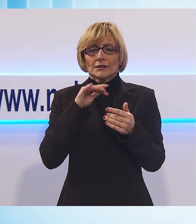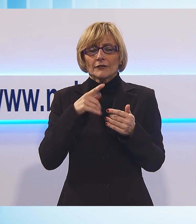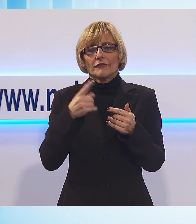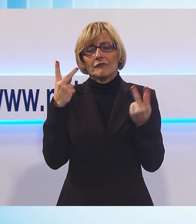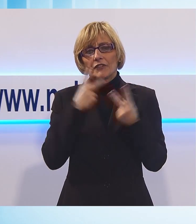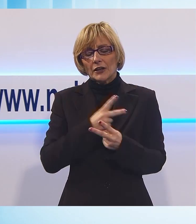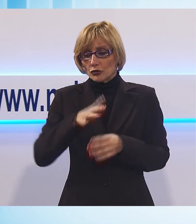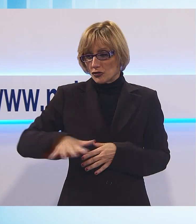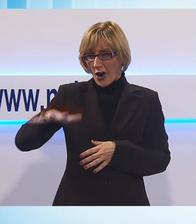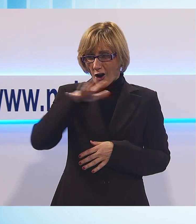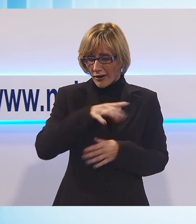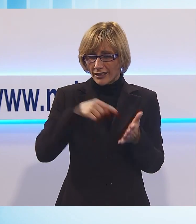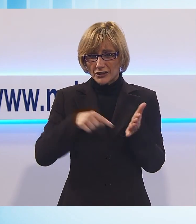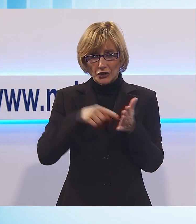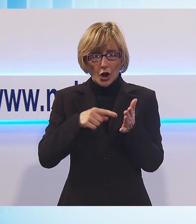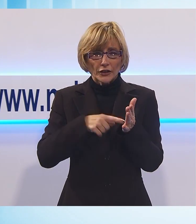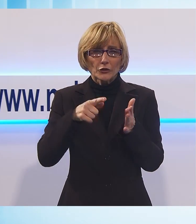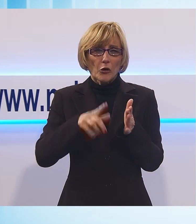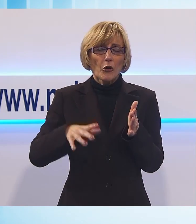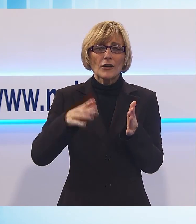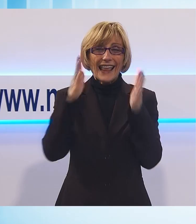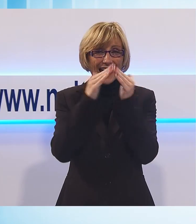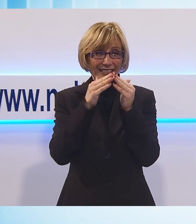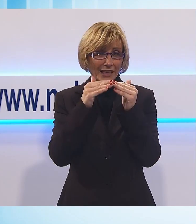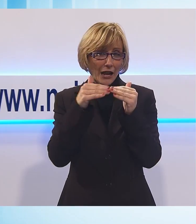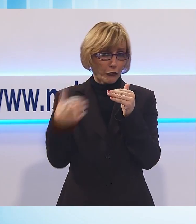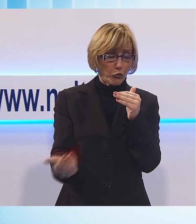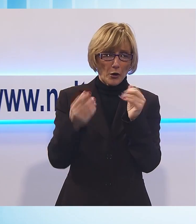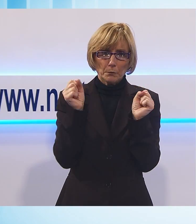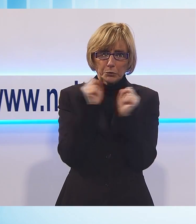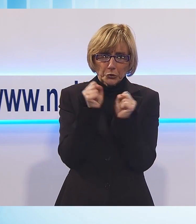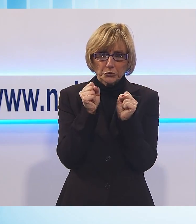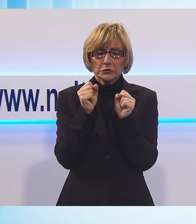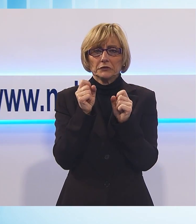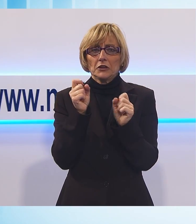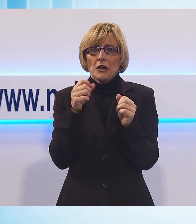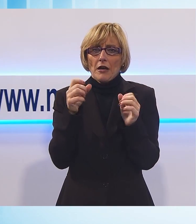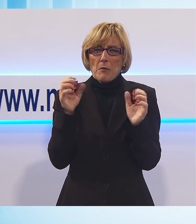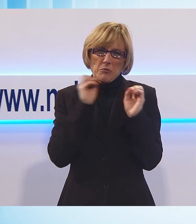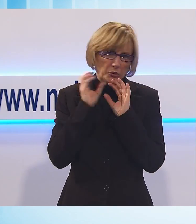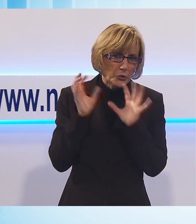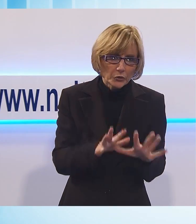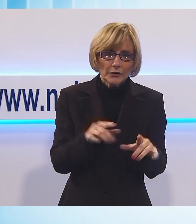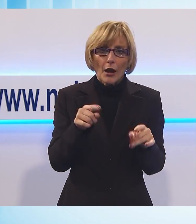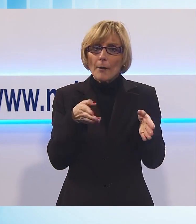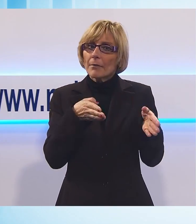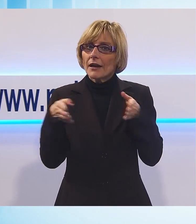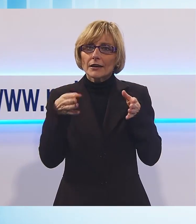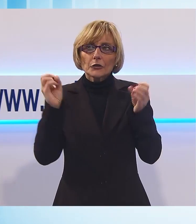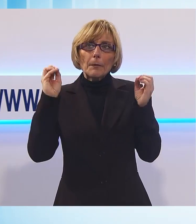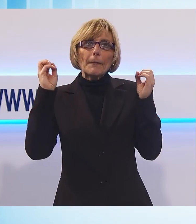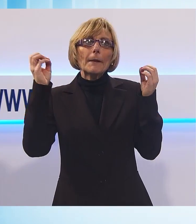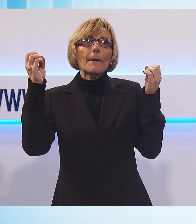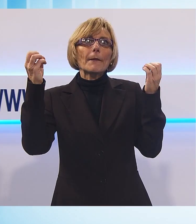Natale, una zona brutta, fredda. Invece in questo periodo si illumina e dobbiamo dire che veramente è una luce che il